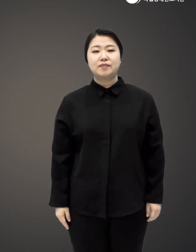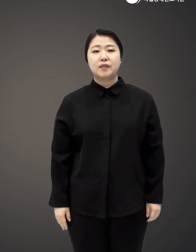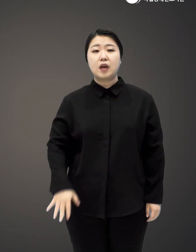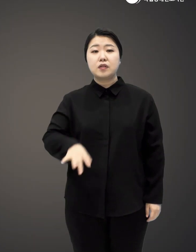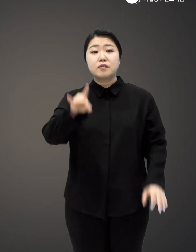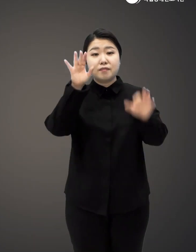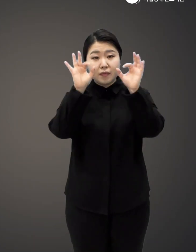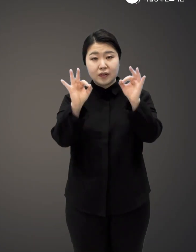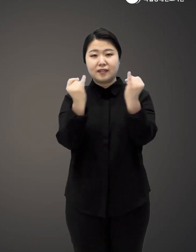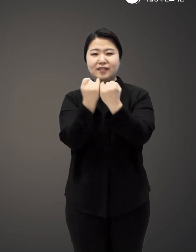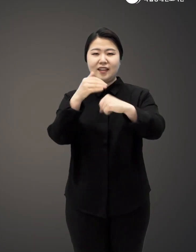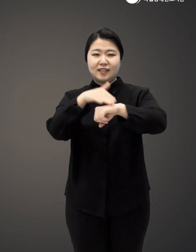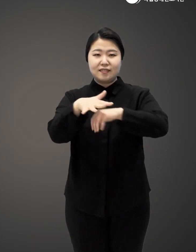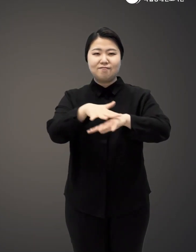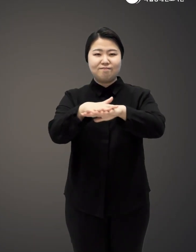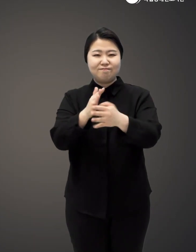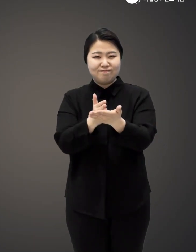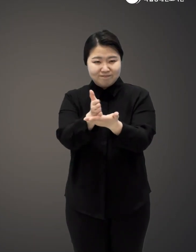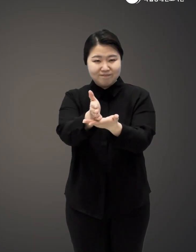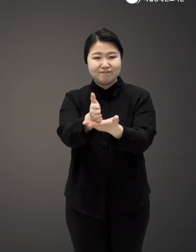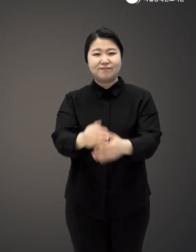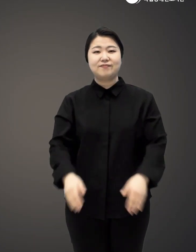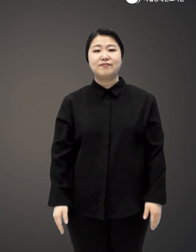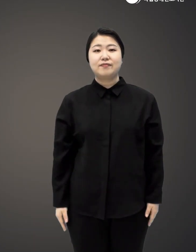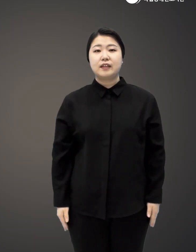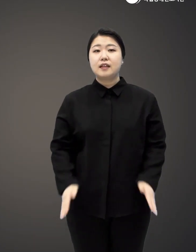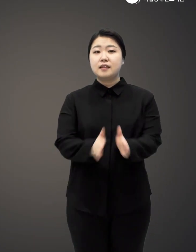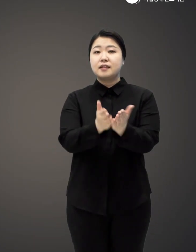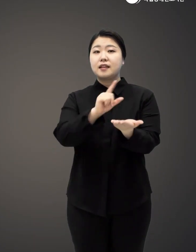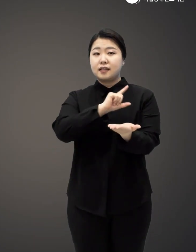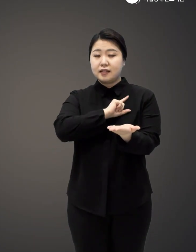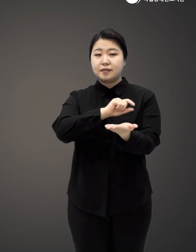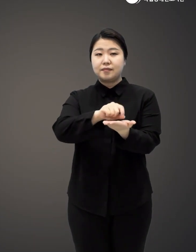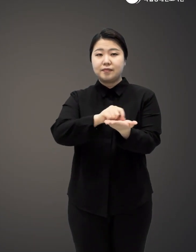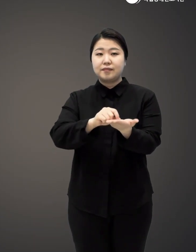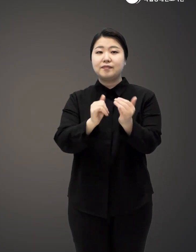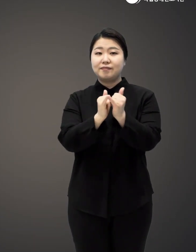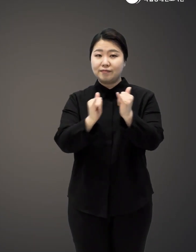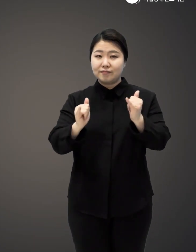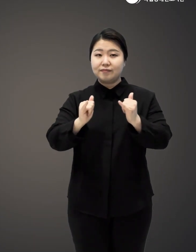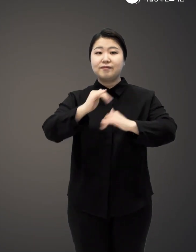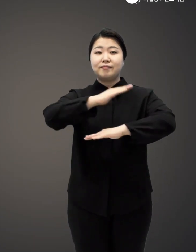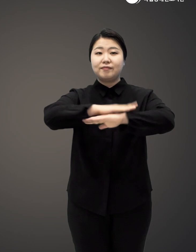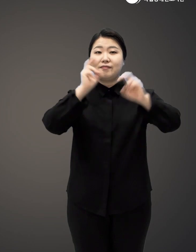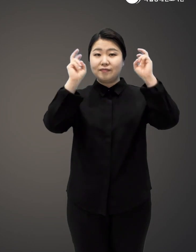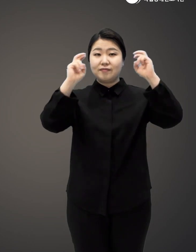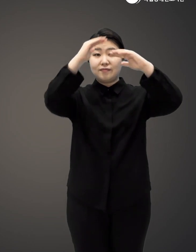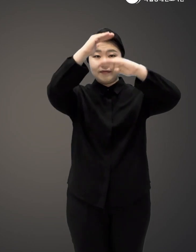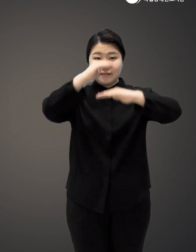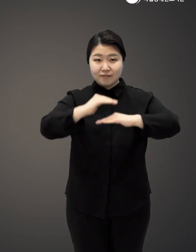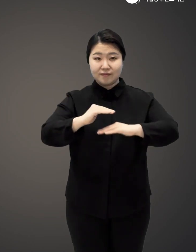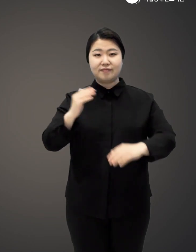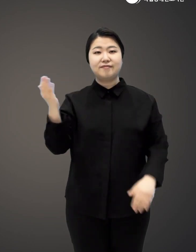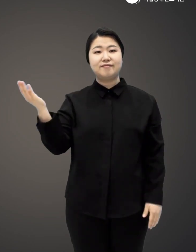처음 만나는 페미니스트 지리학 도서명, 여자를 위한 도시는 없다